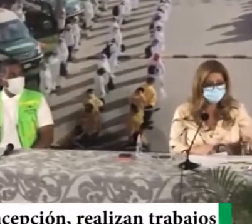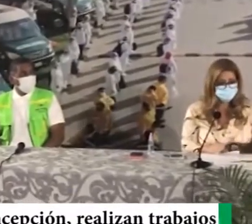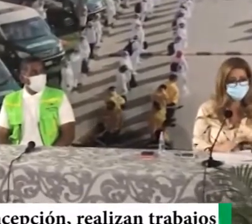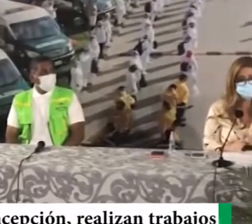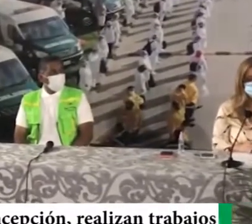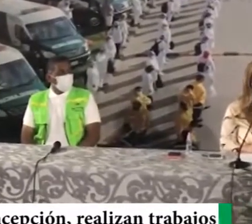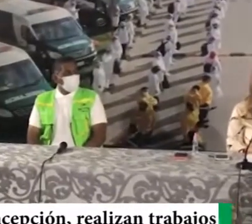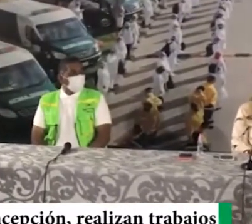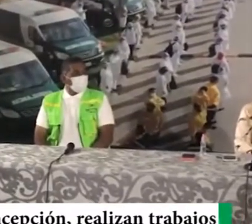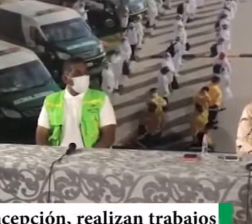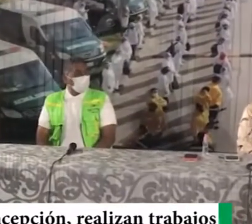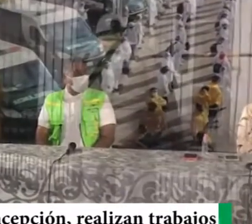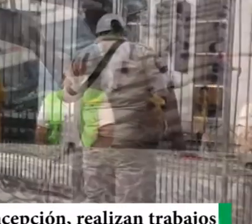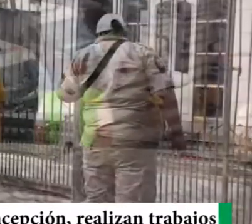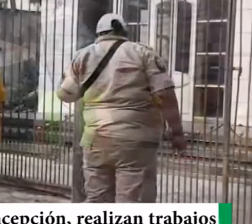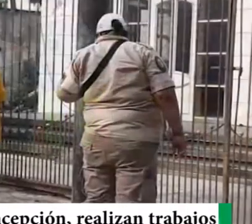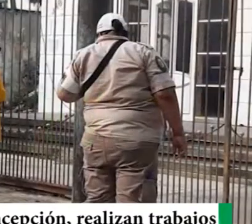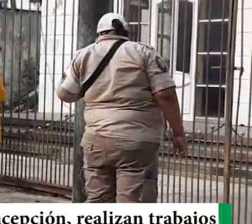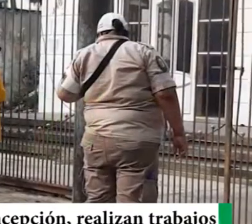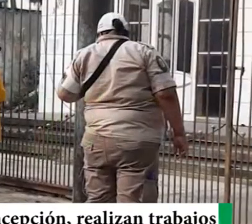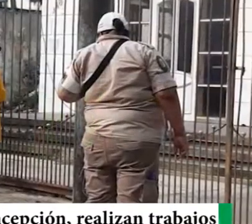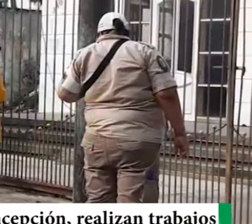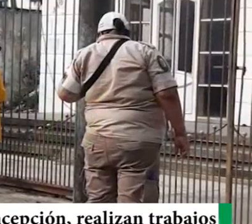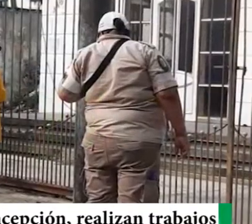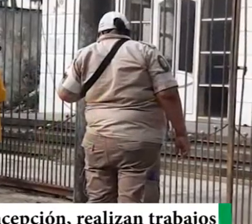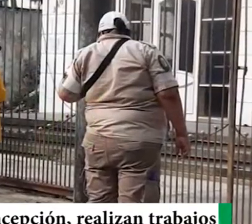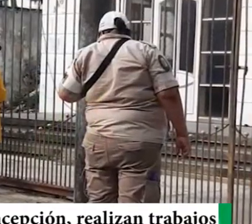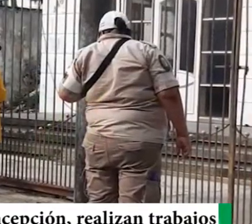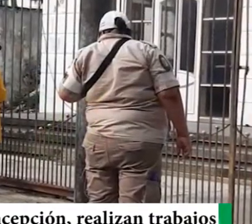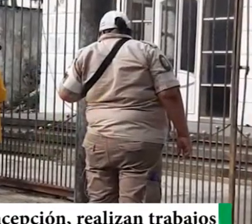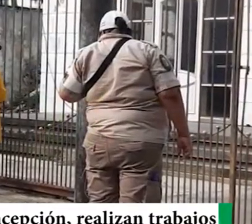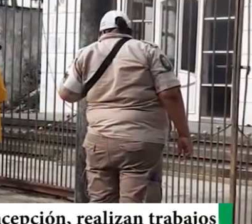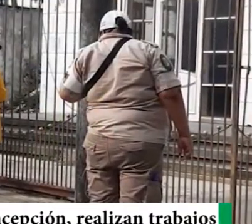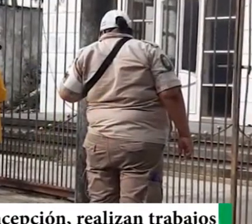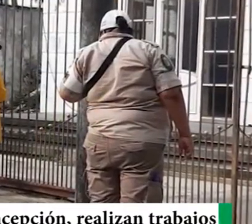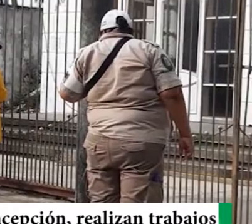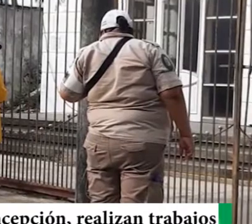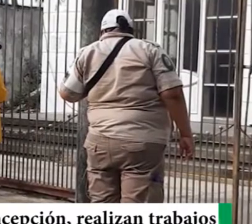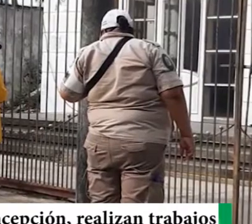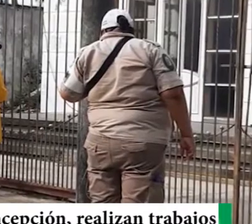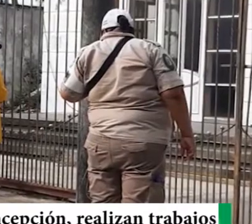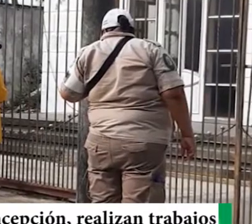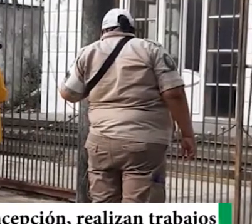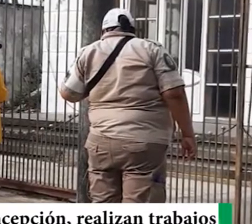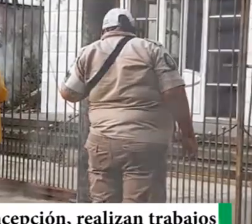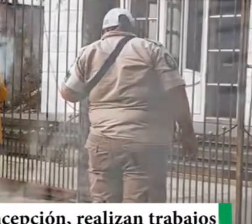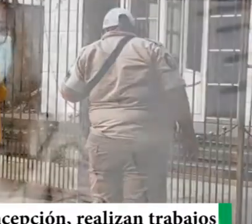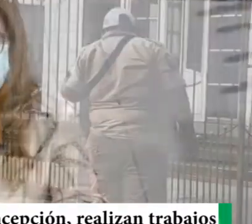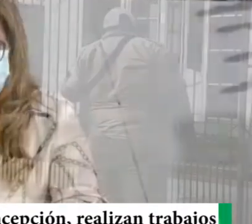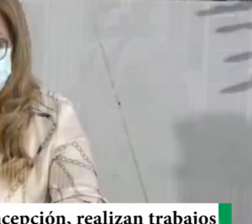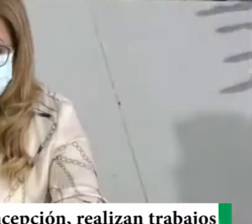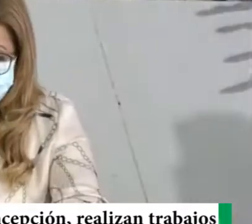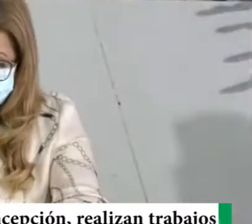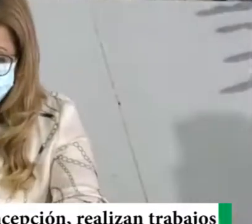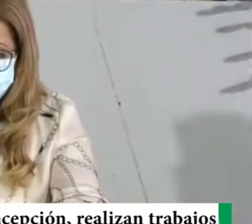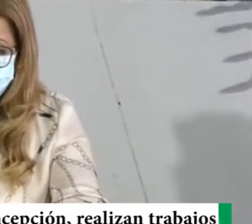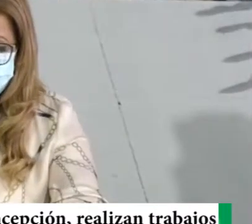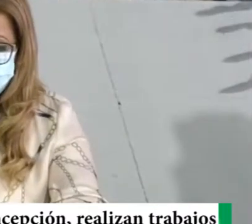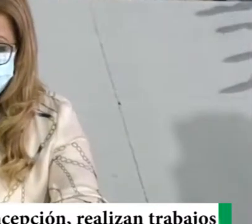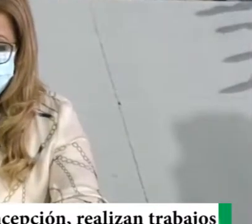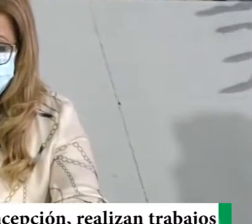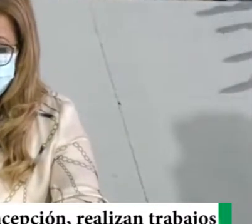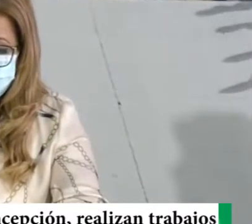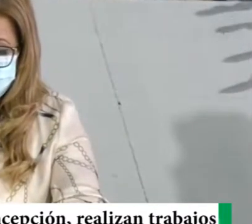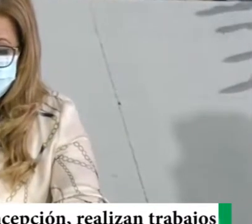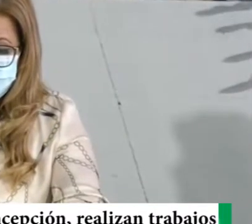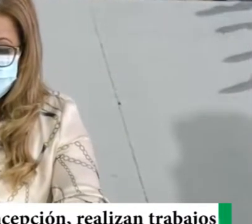a la prueba rápida. El día de ayer, estuvimos, con el rastrillaje, en el distrito 4, alcanzando, 11.623